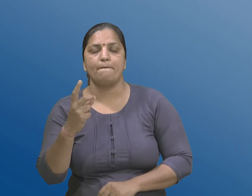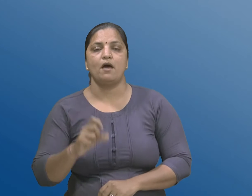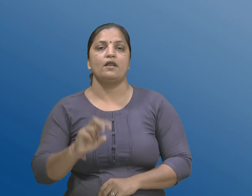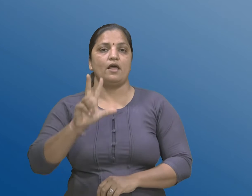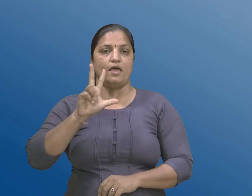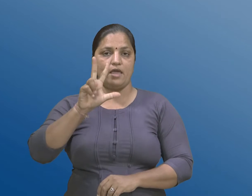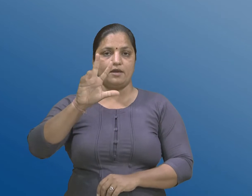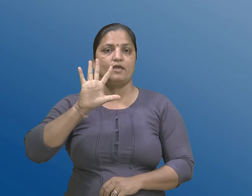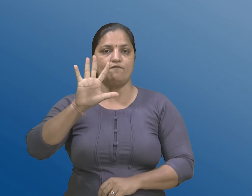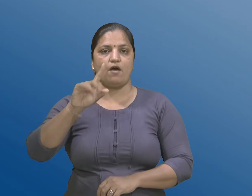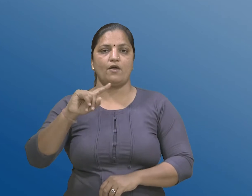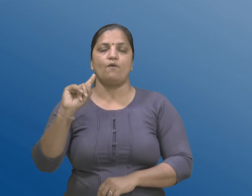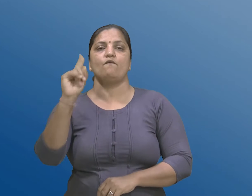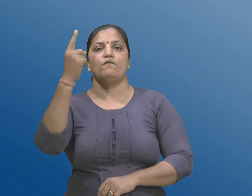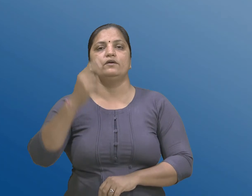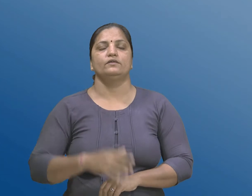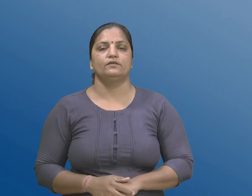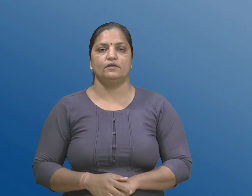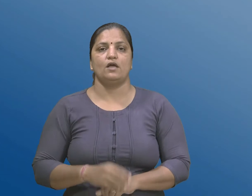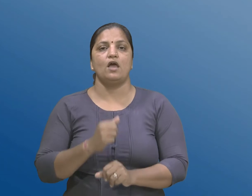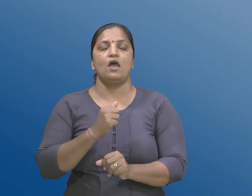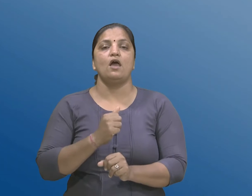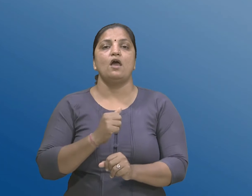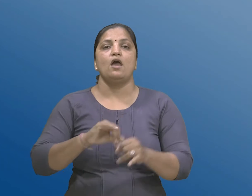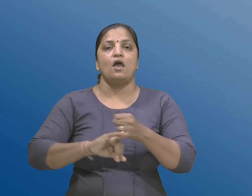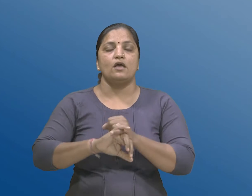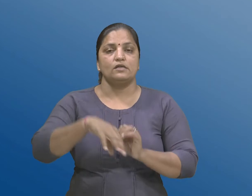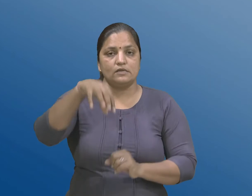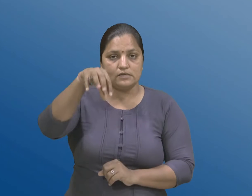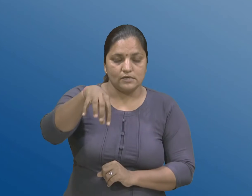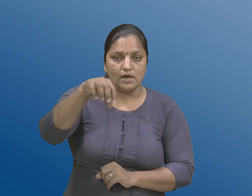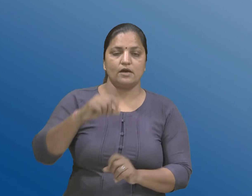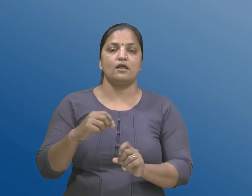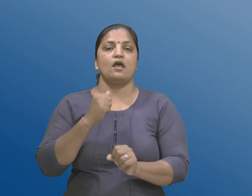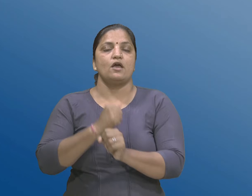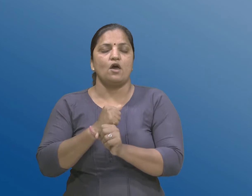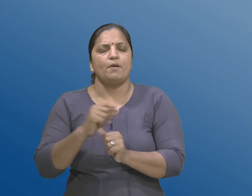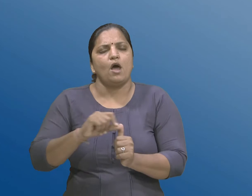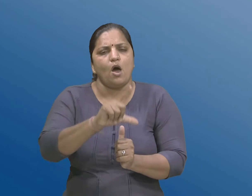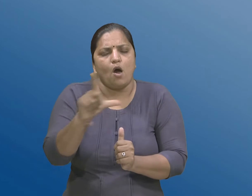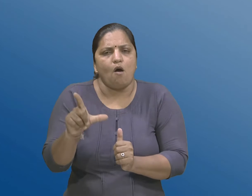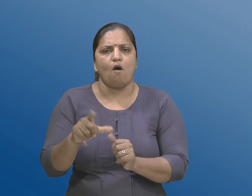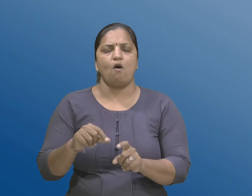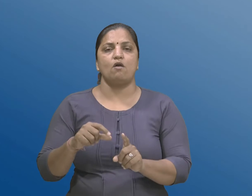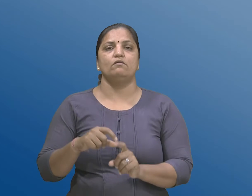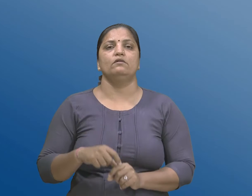राज्यसरकार दरेक खास अधालत माटे अधीसूचना अद्वारा